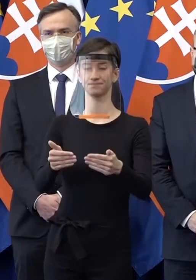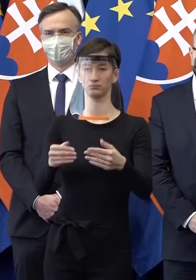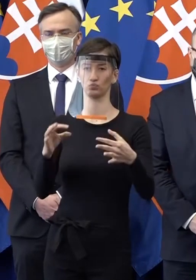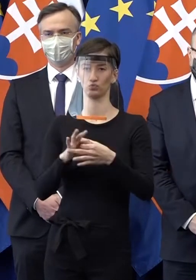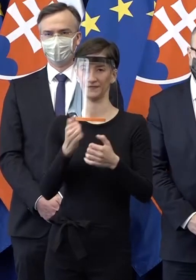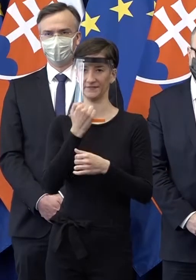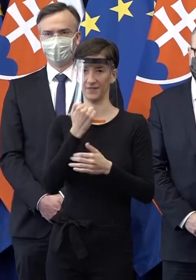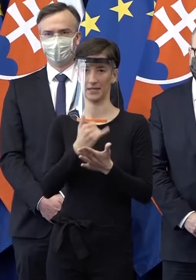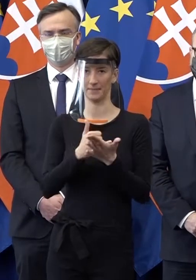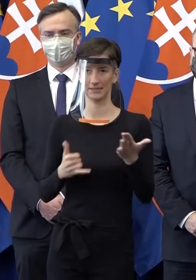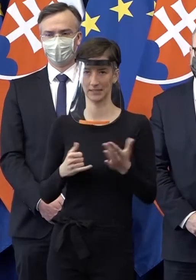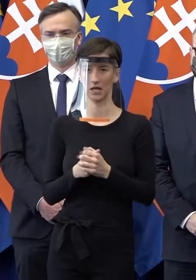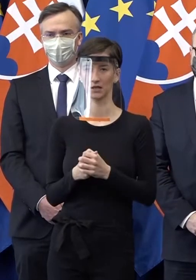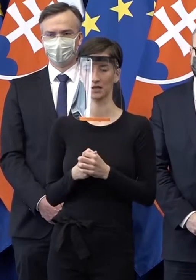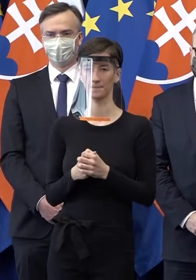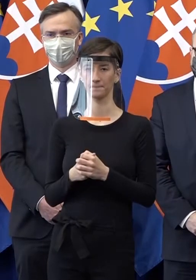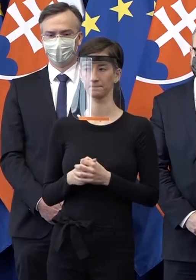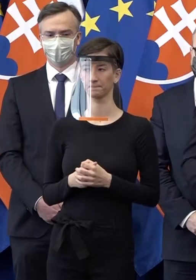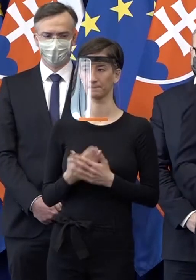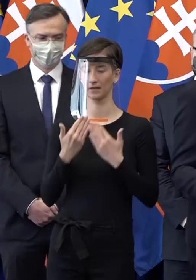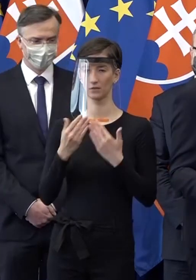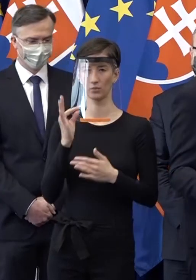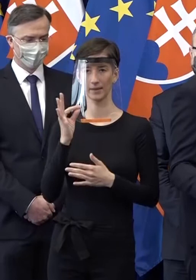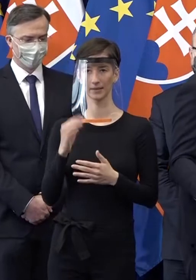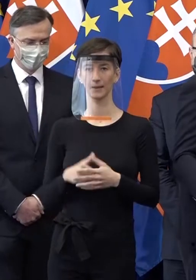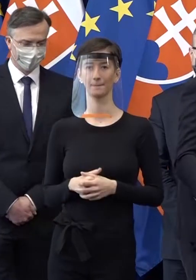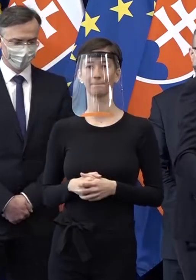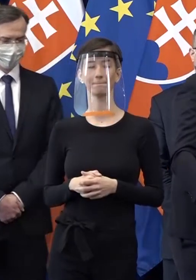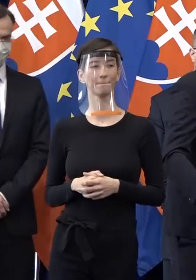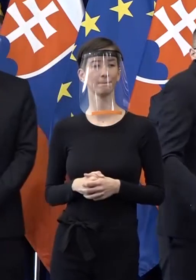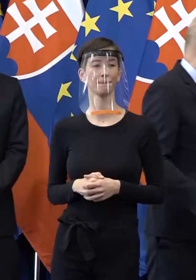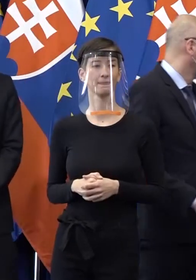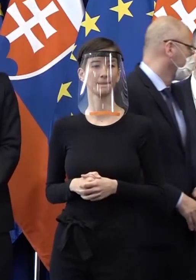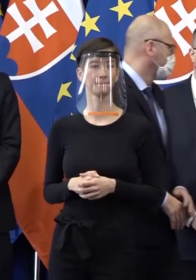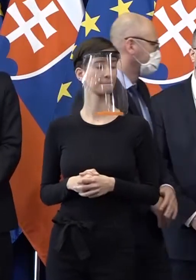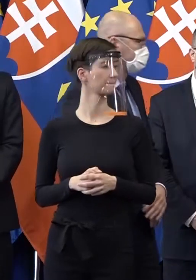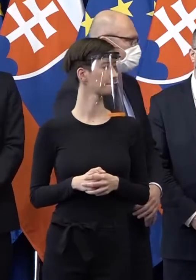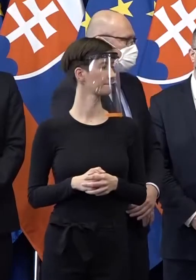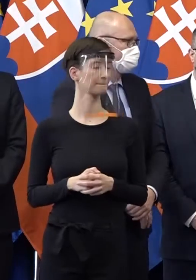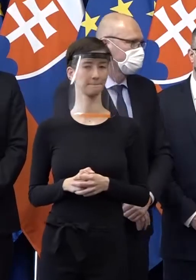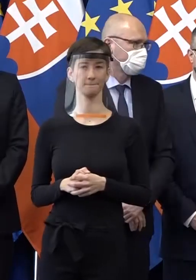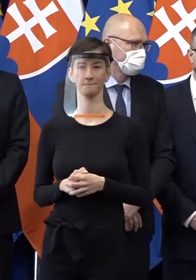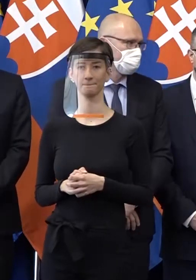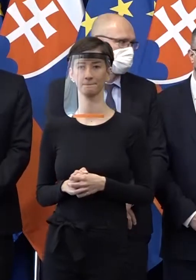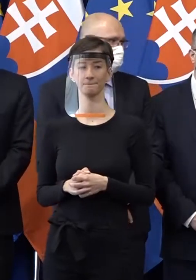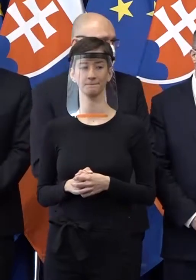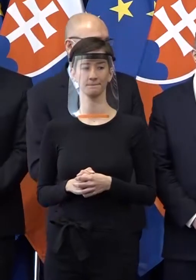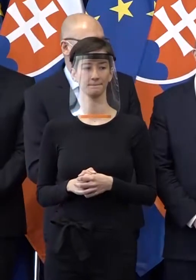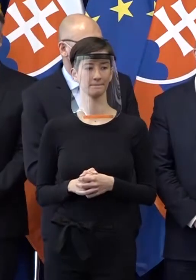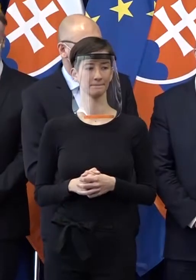pán predseda SOPK. Ďakujem. RTVS, Slovenská televízia. Ešte pár don. Nech sa páči.